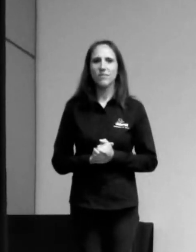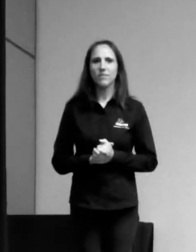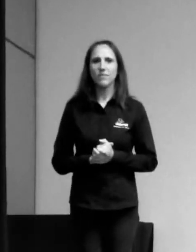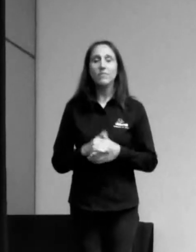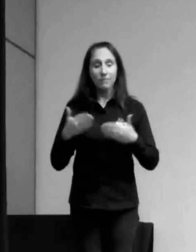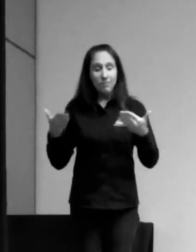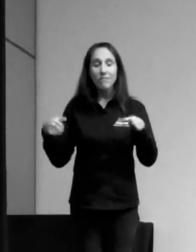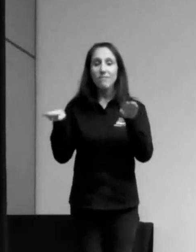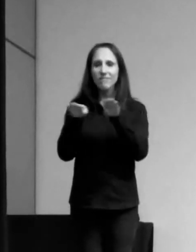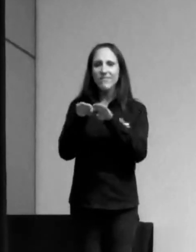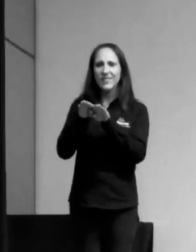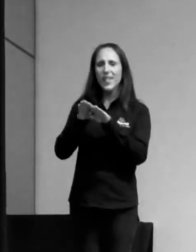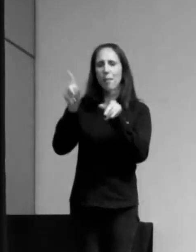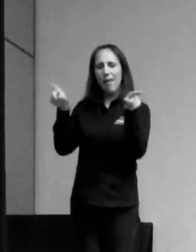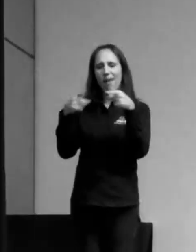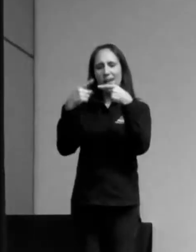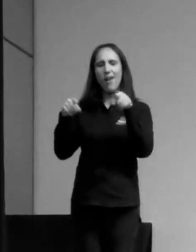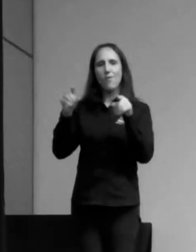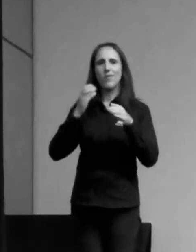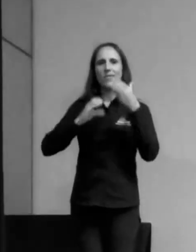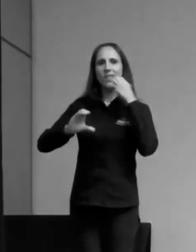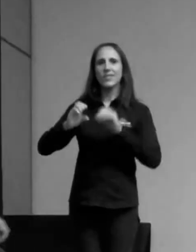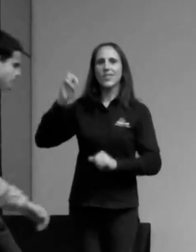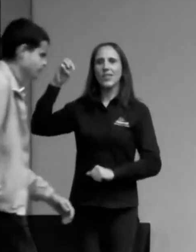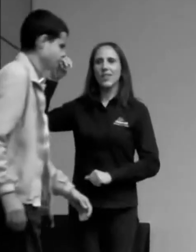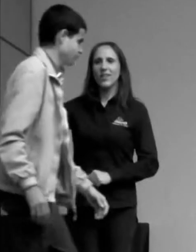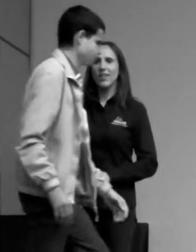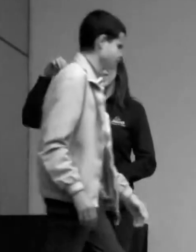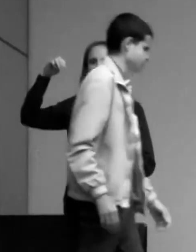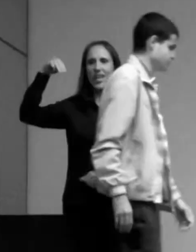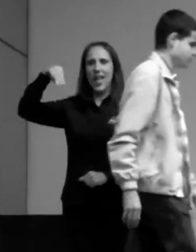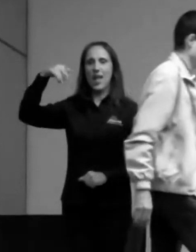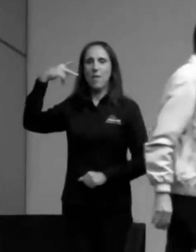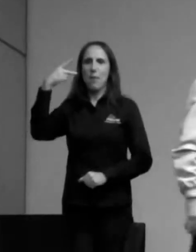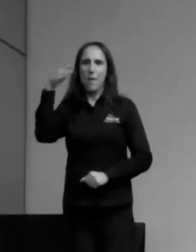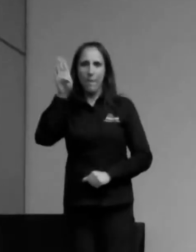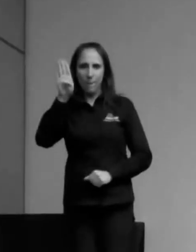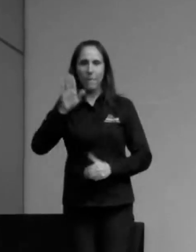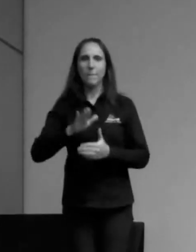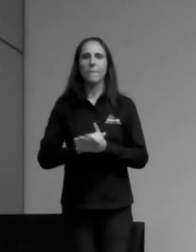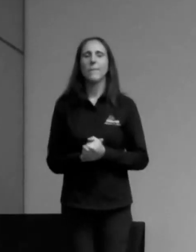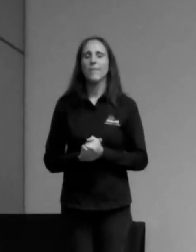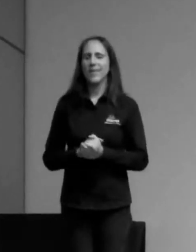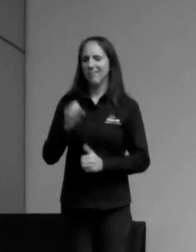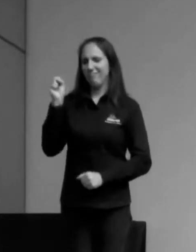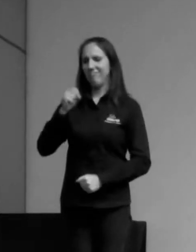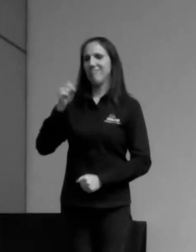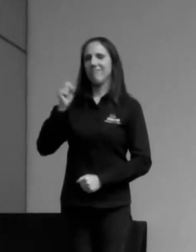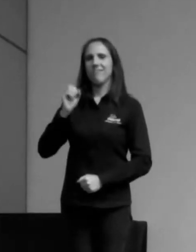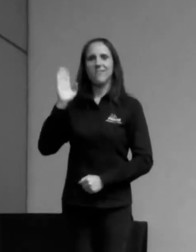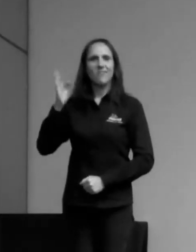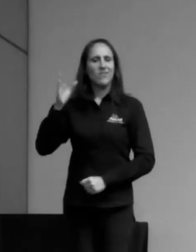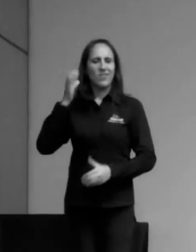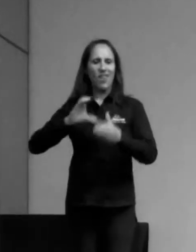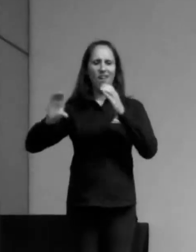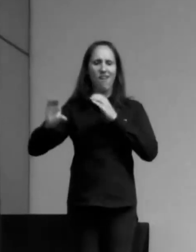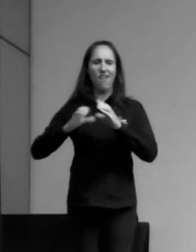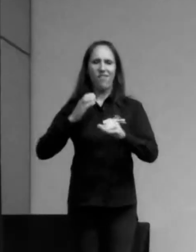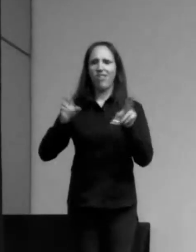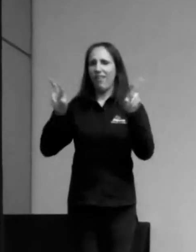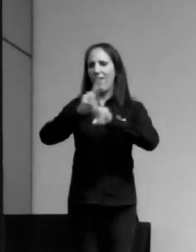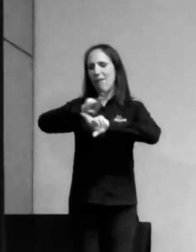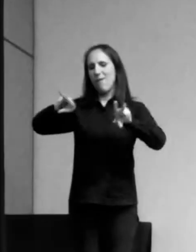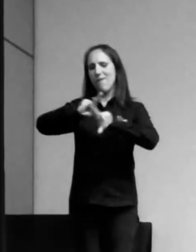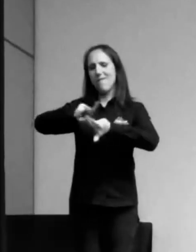Também de MPB, vai, vamos ser justos. Chico, Vinicius, Tom, Adoniranto. Rosaguinha.